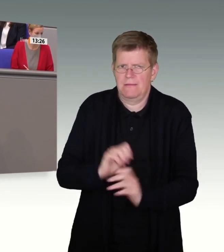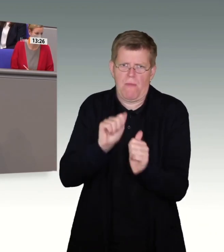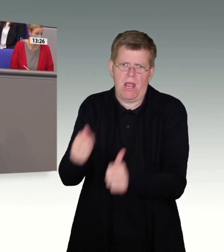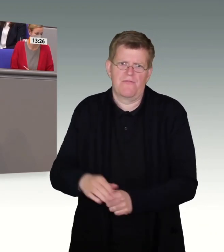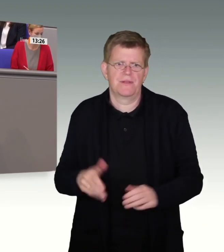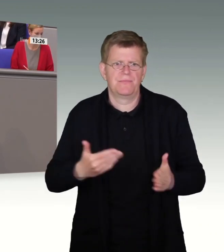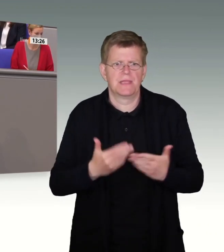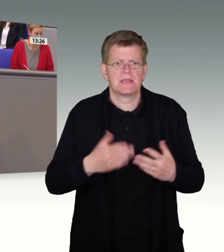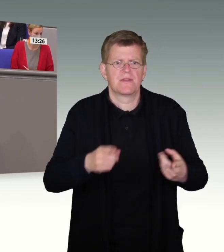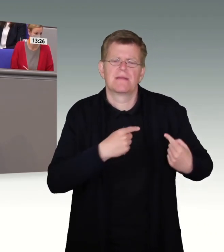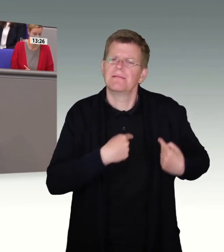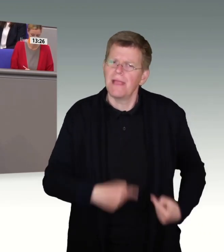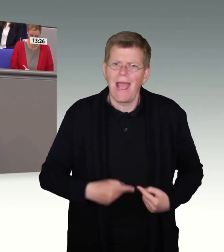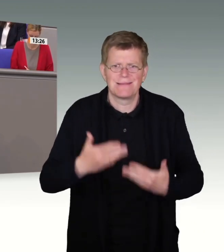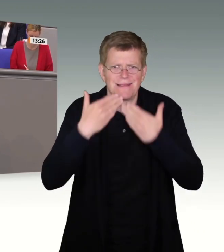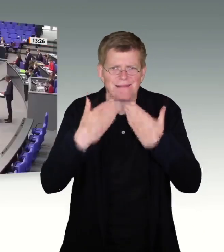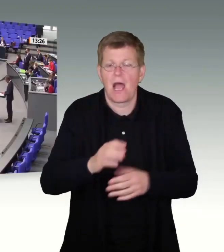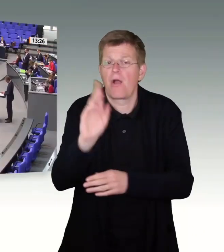hier großartige Menschlichkeit zeigen.